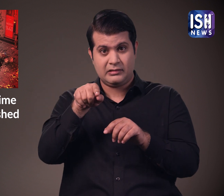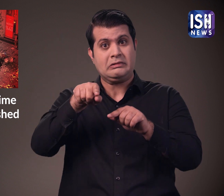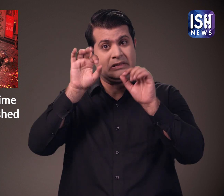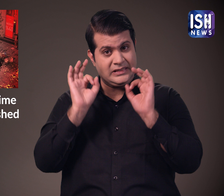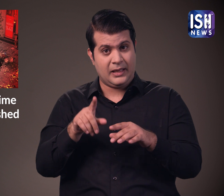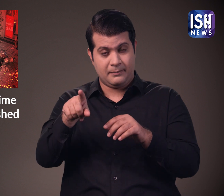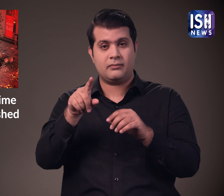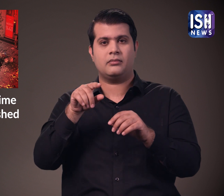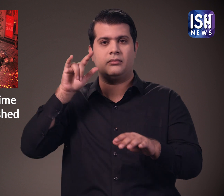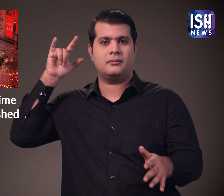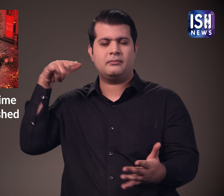जब साथ लोगों की मौत हो गई